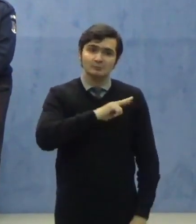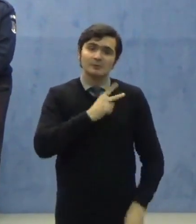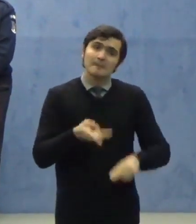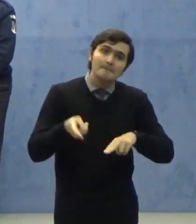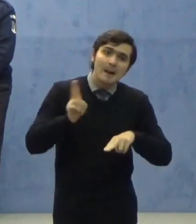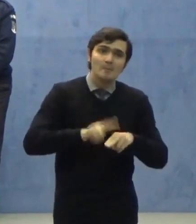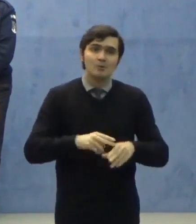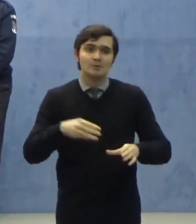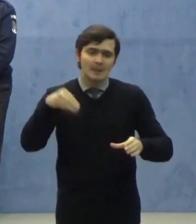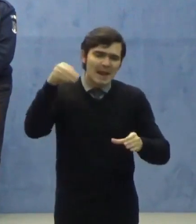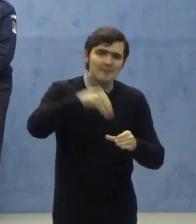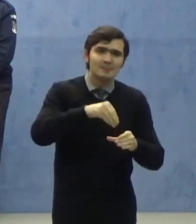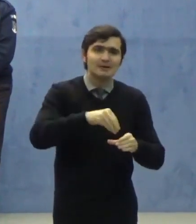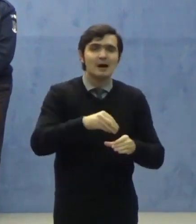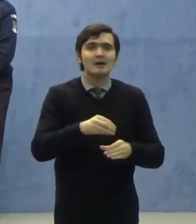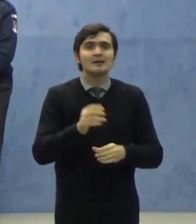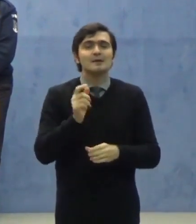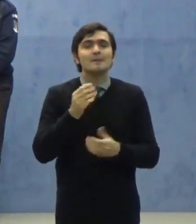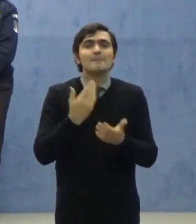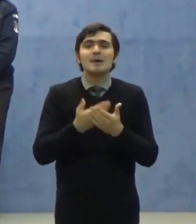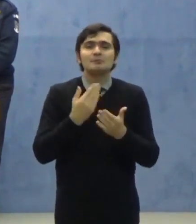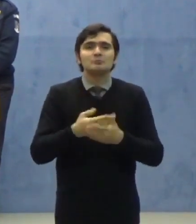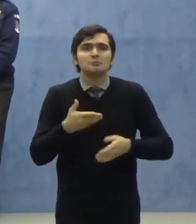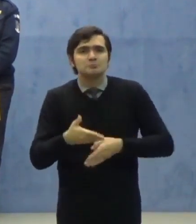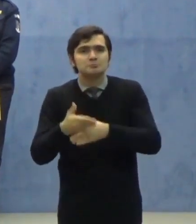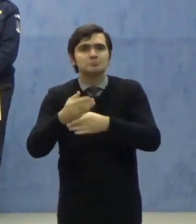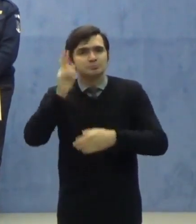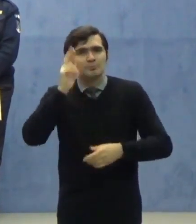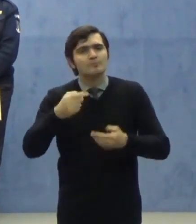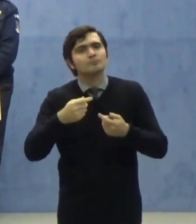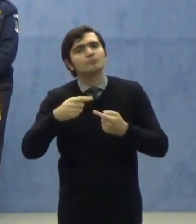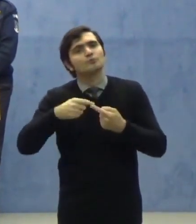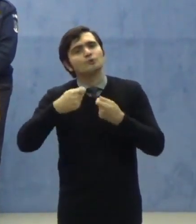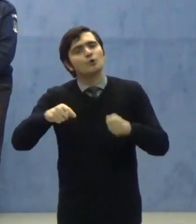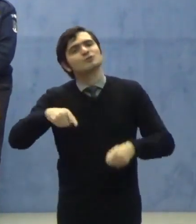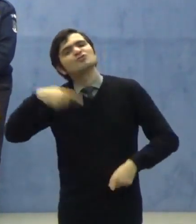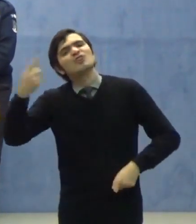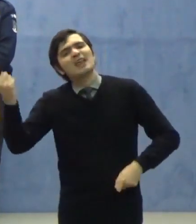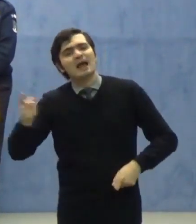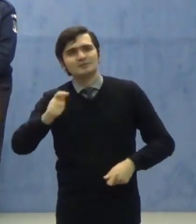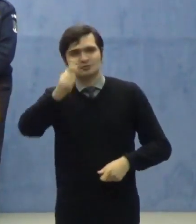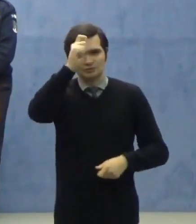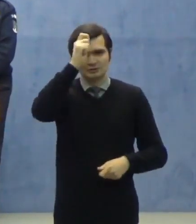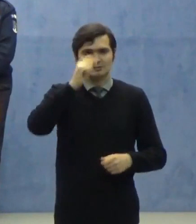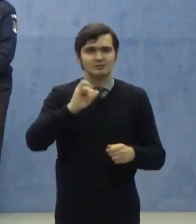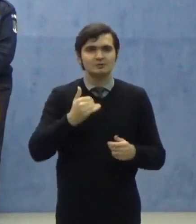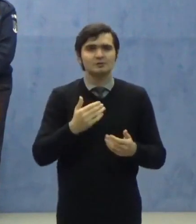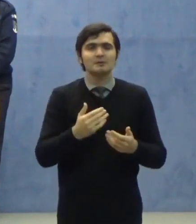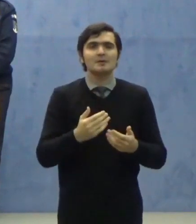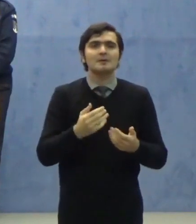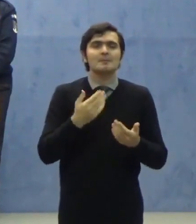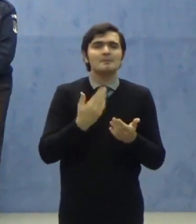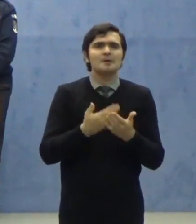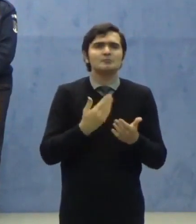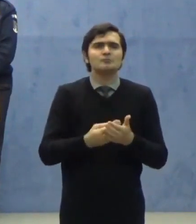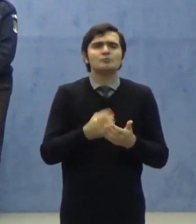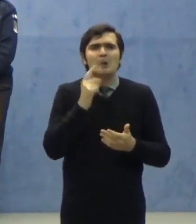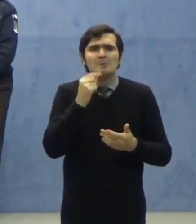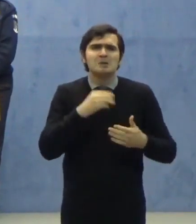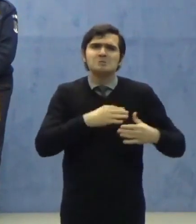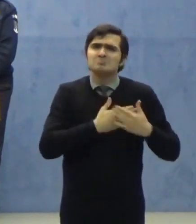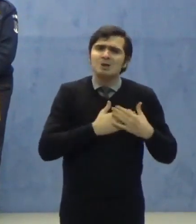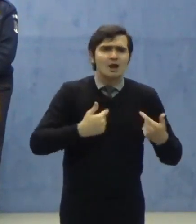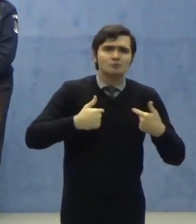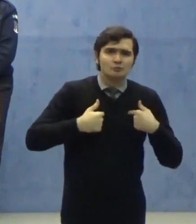față de toți ceilalți concetățeni și față, până la urmă, de cei dragi și de propriile familii.